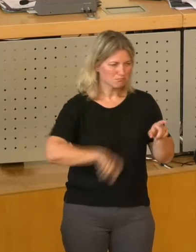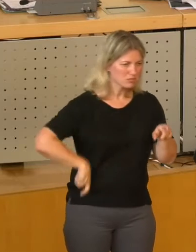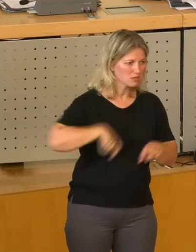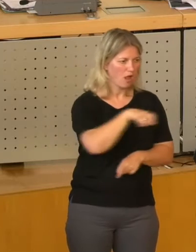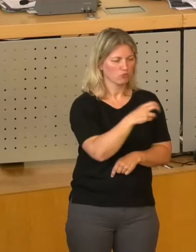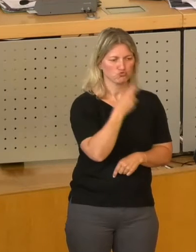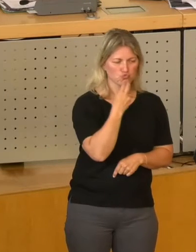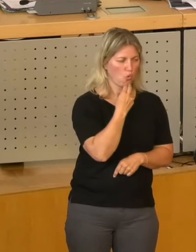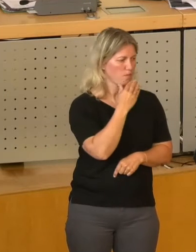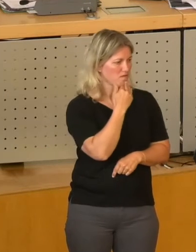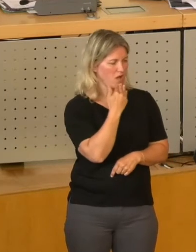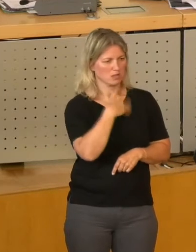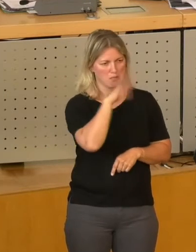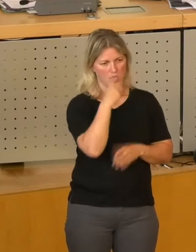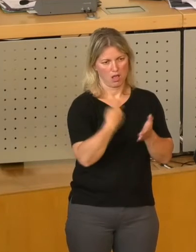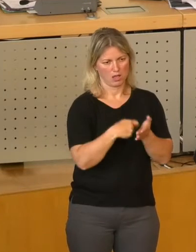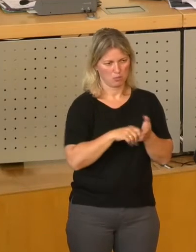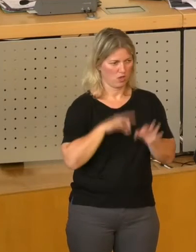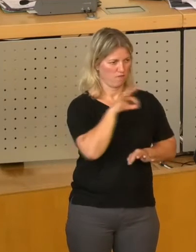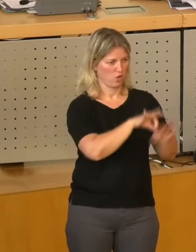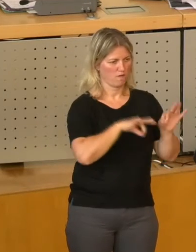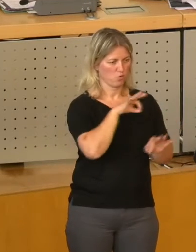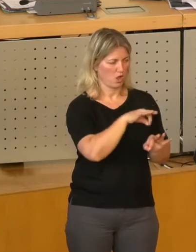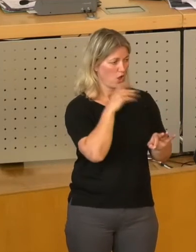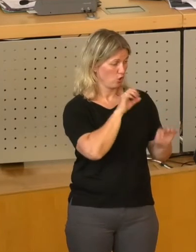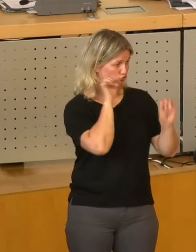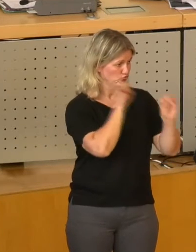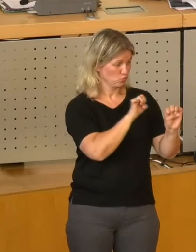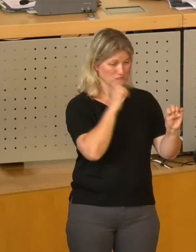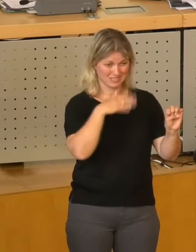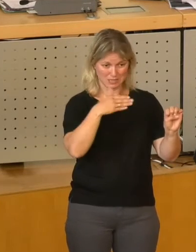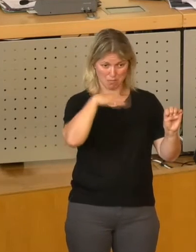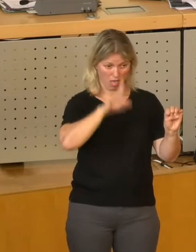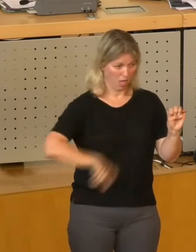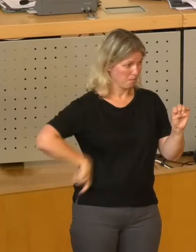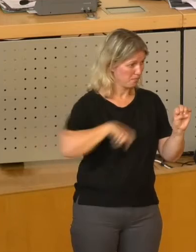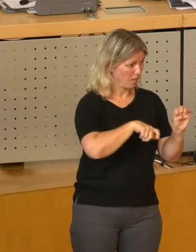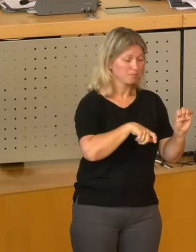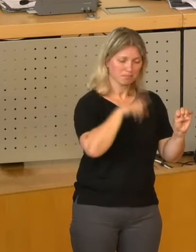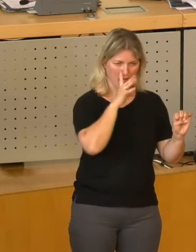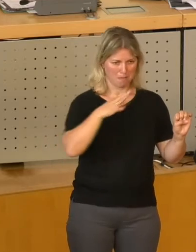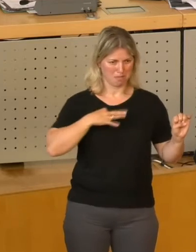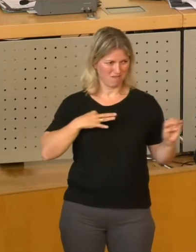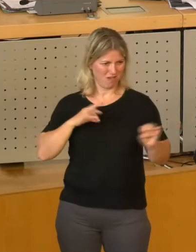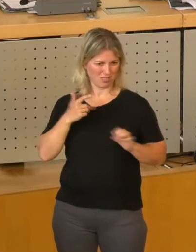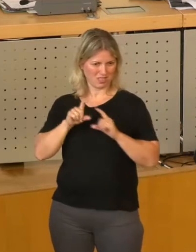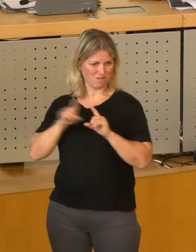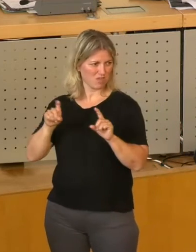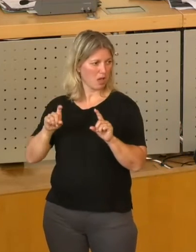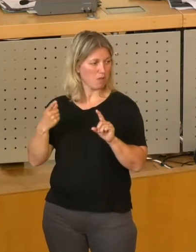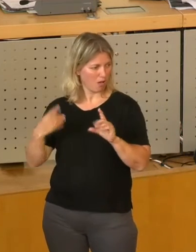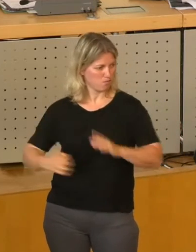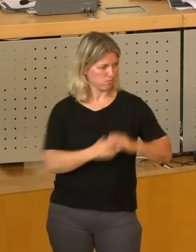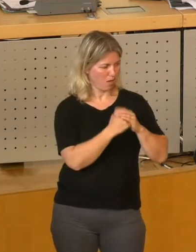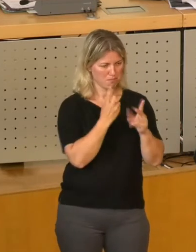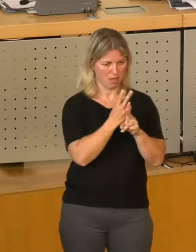Bisock. Ein Schutz davor bietet nur die Beteiligung von privaten Dritten. So Bisock. Also, Herr